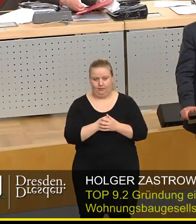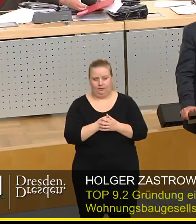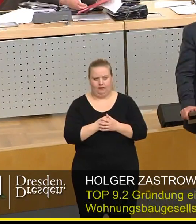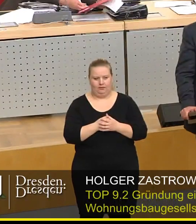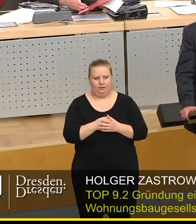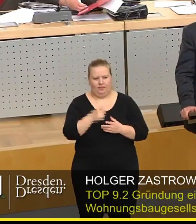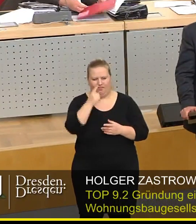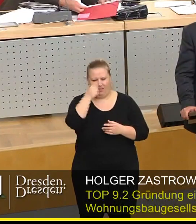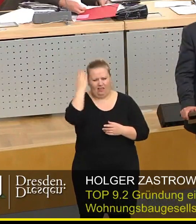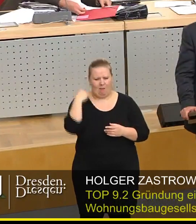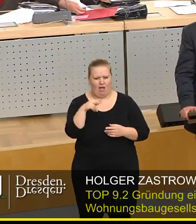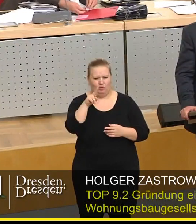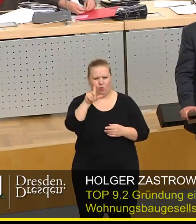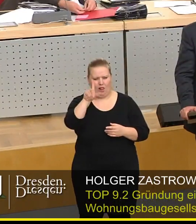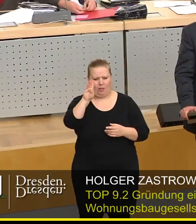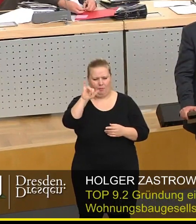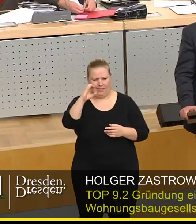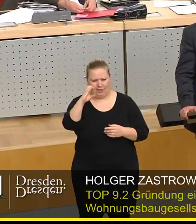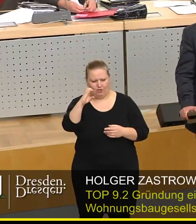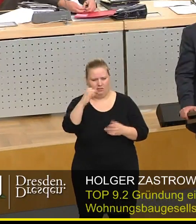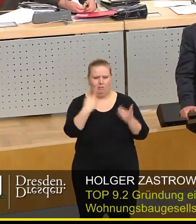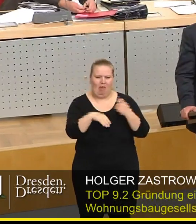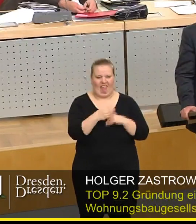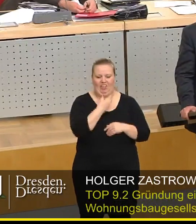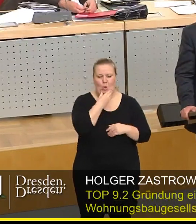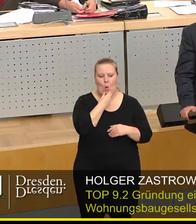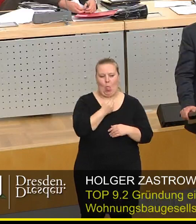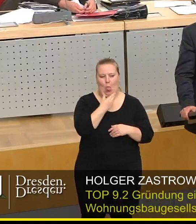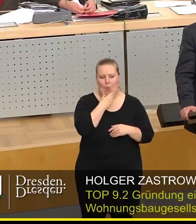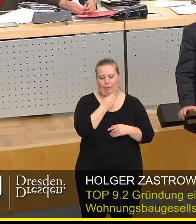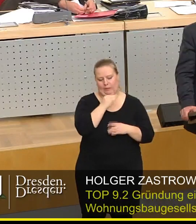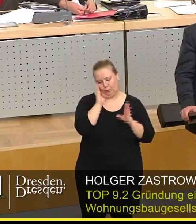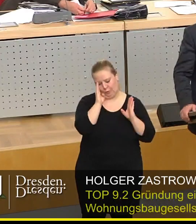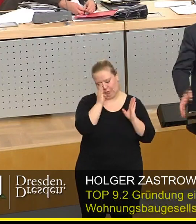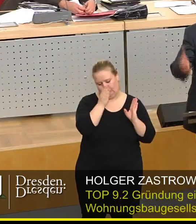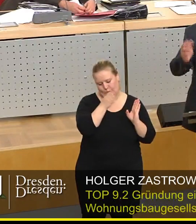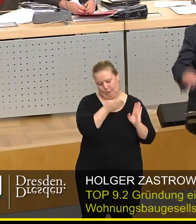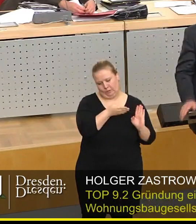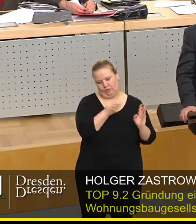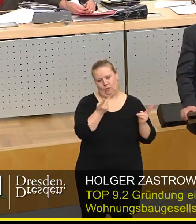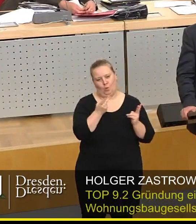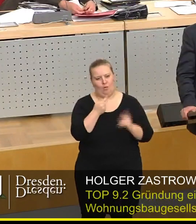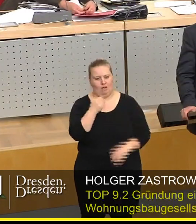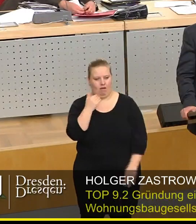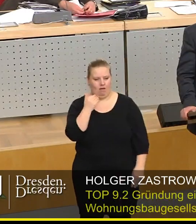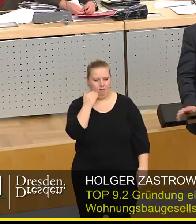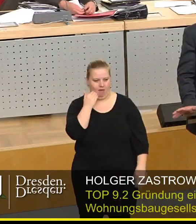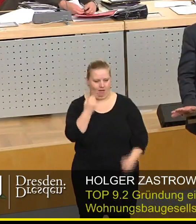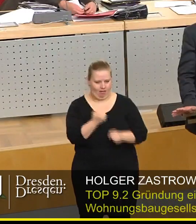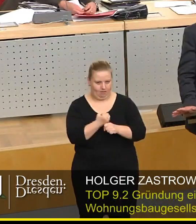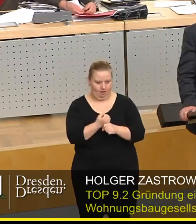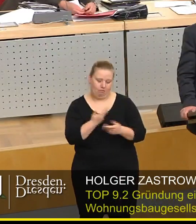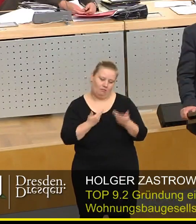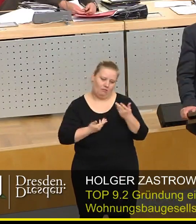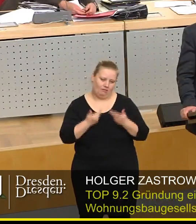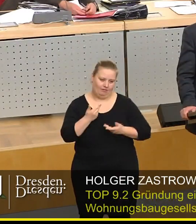Markus Ulbich nicht so viel auf Ulbricht oder von mir aus auch auf Merkel gemacht, dann wäre ja